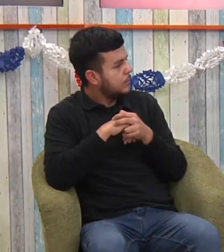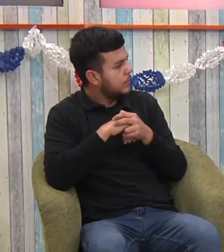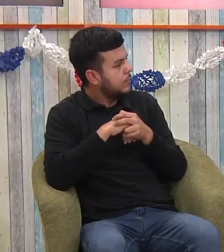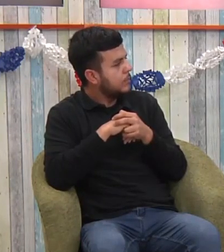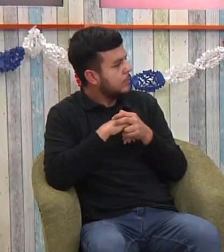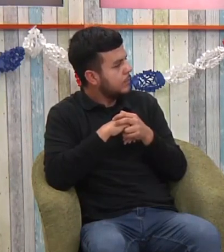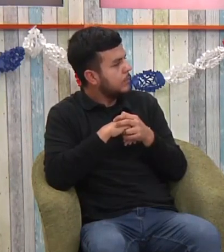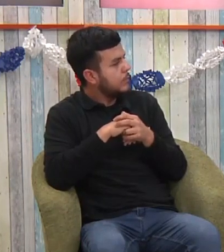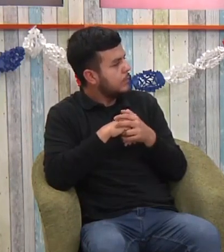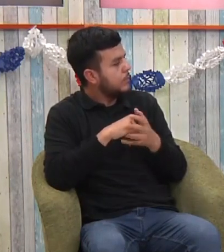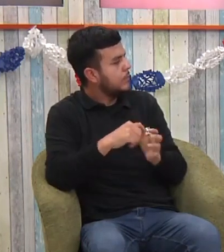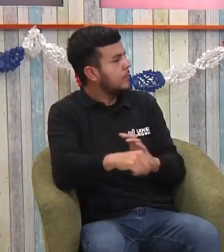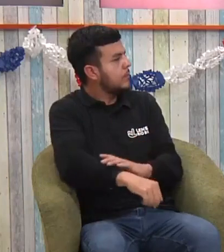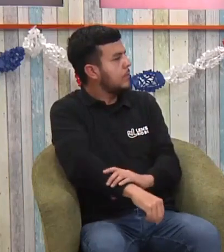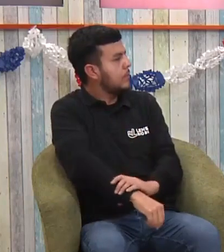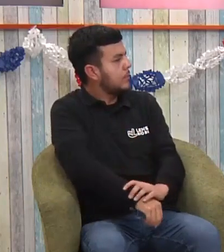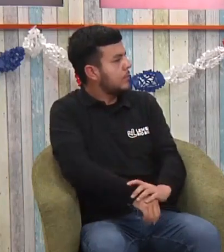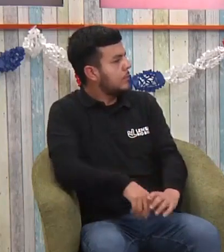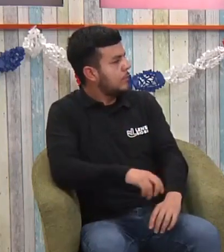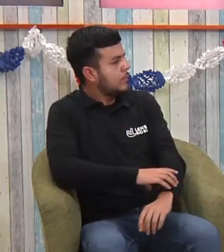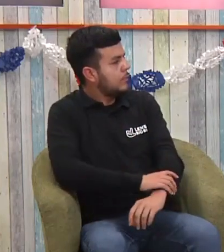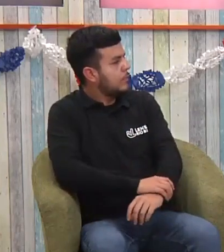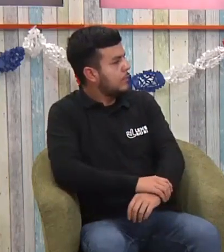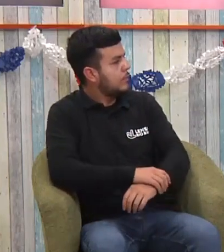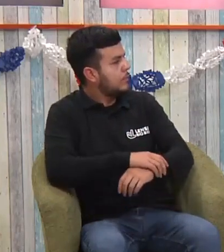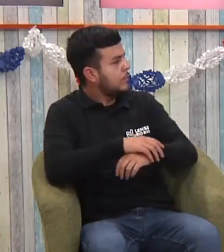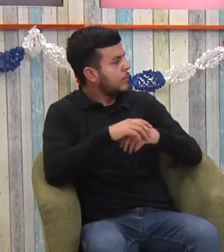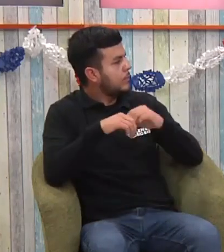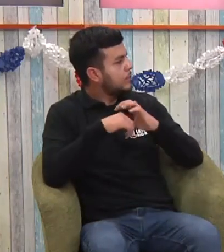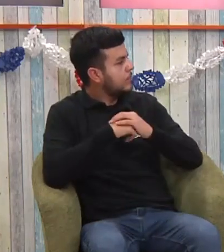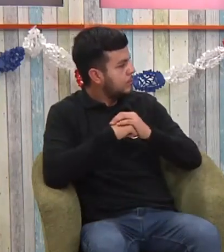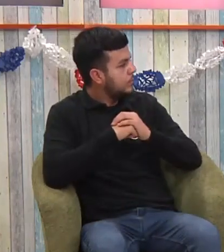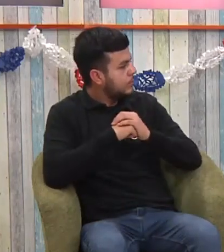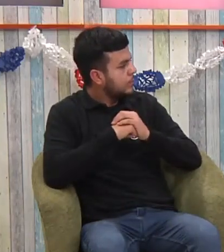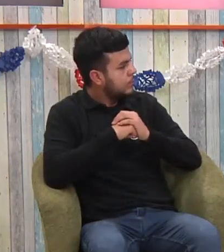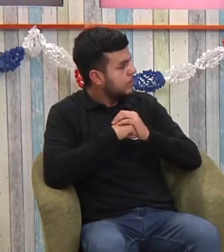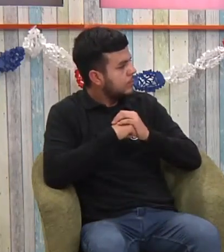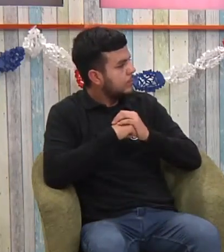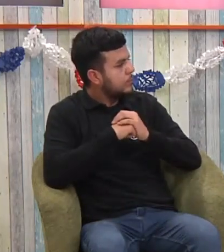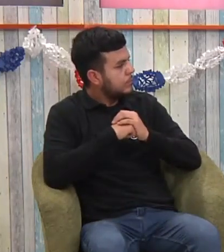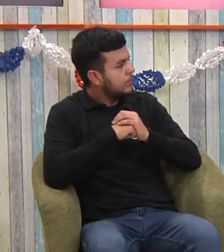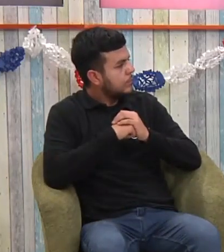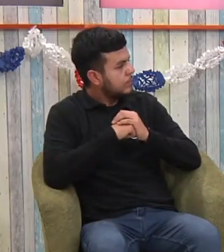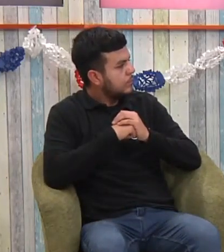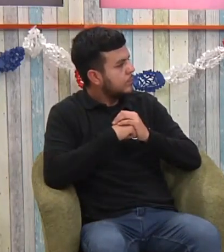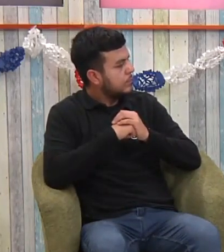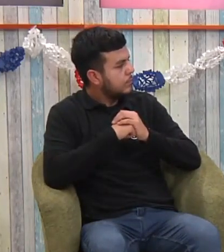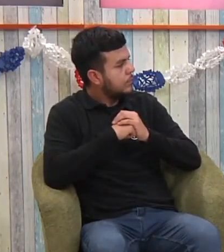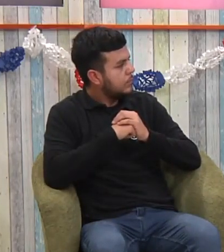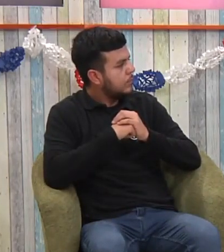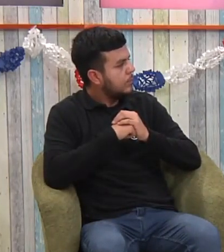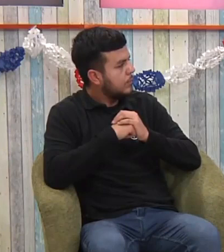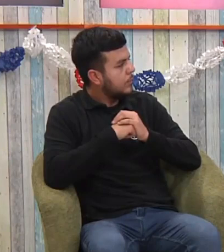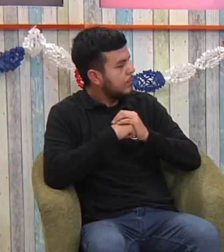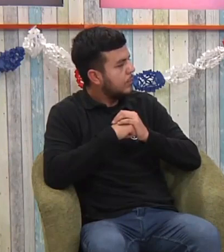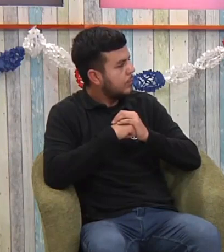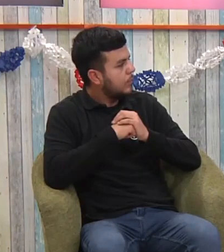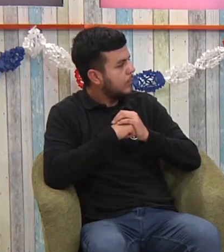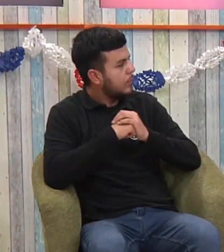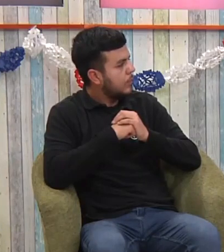de señas es lo mismo. O sea, tomar un taller de dos días, no sé qué tan bueno sería si quiero comunicarme, si quiero aprender. Entonces, el llamado igual a las personas